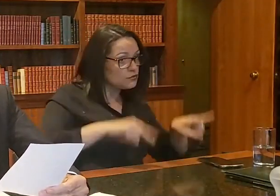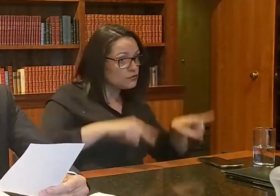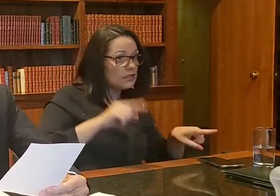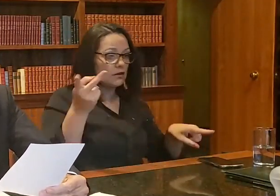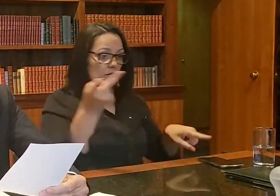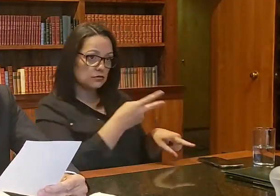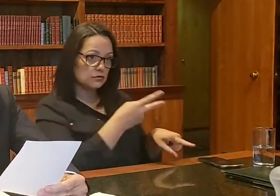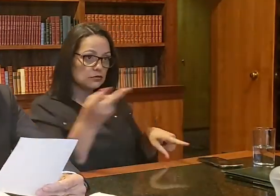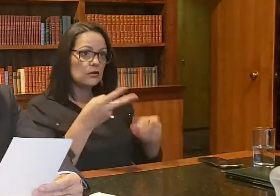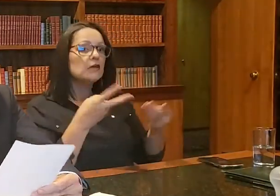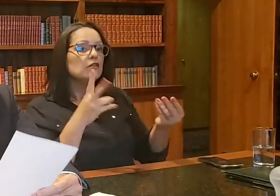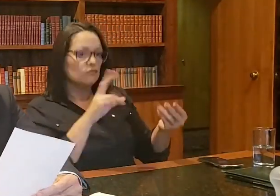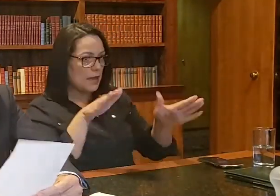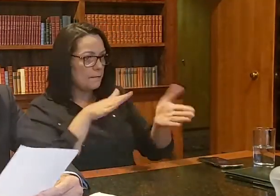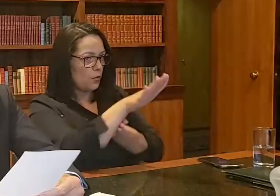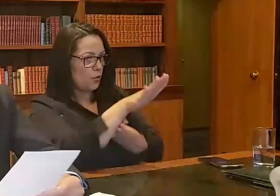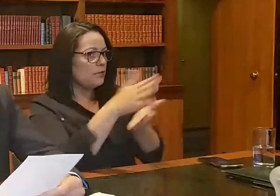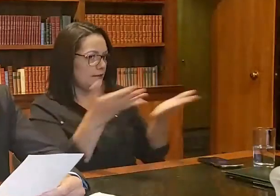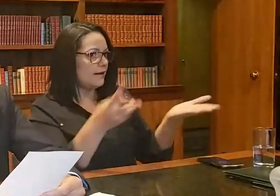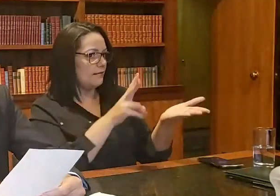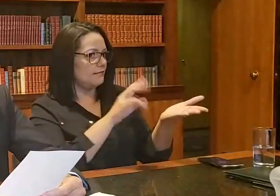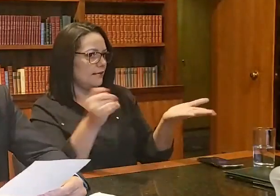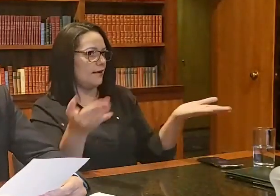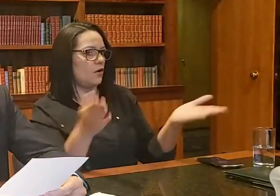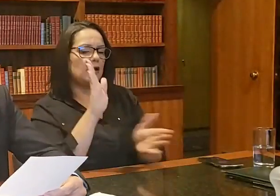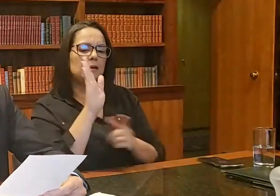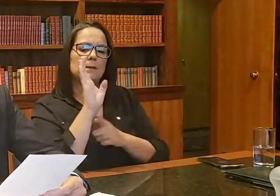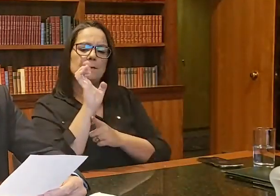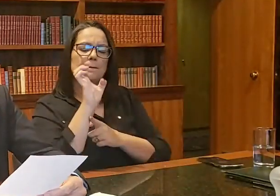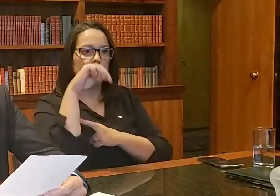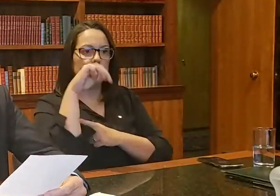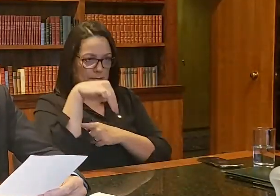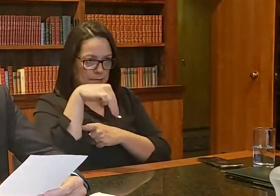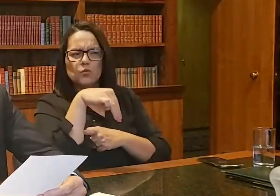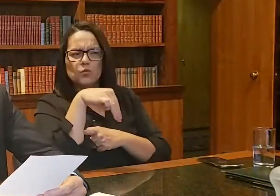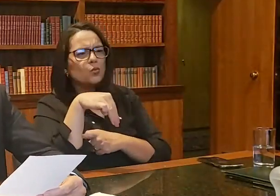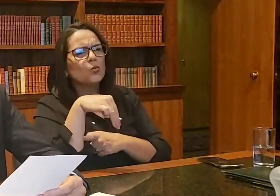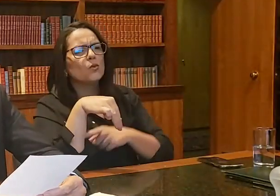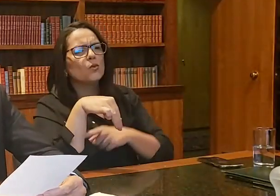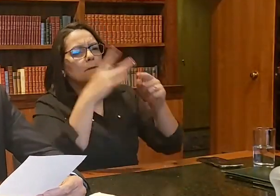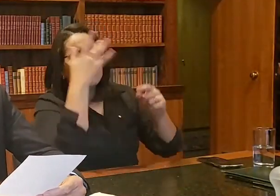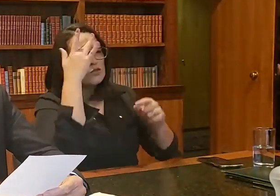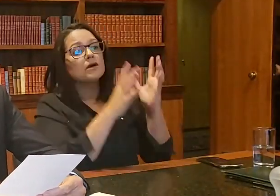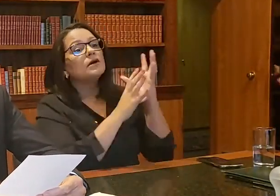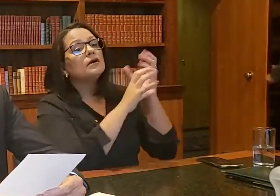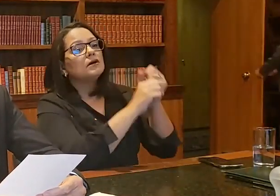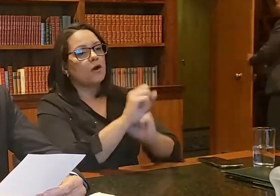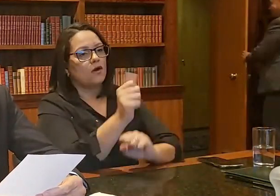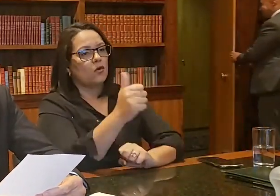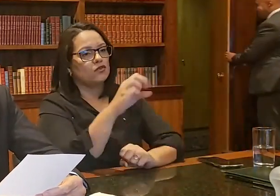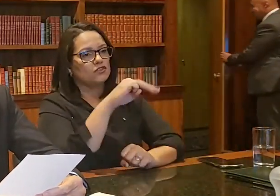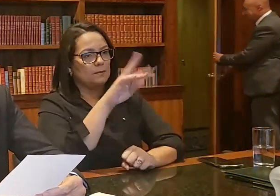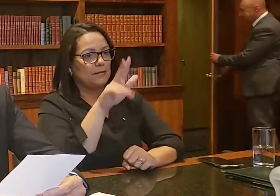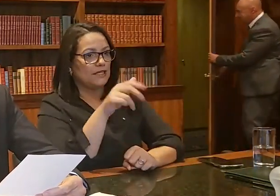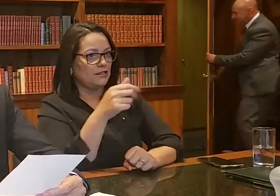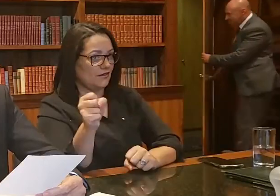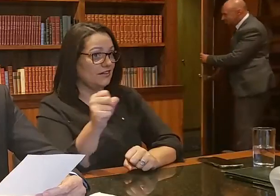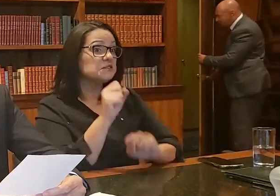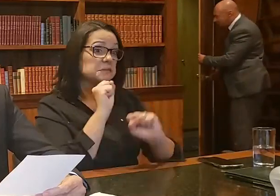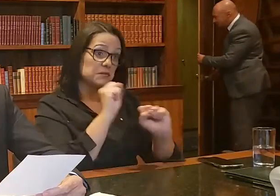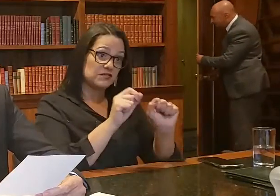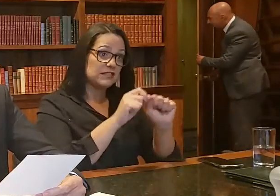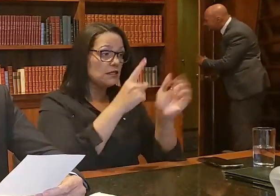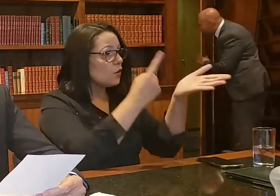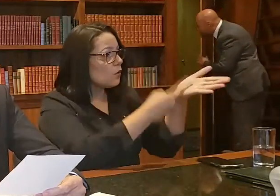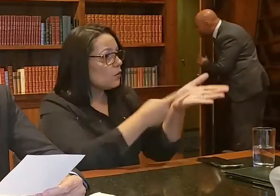ser publicado, e vai atingir diretamente 11 milhões de pessoas, que poderão fazer acordo com